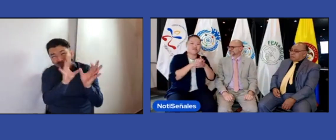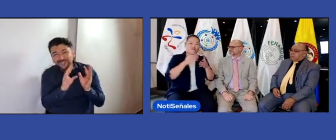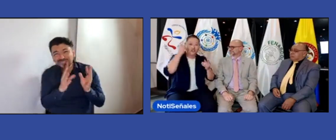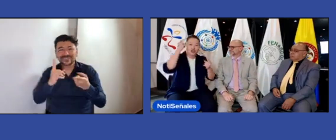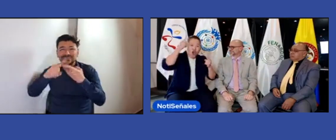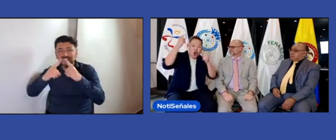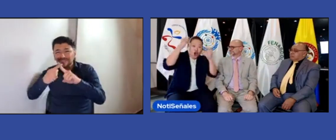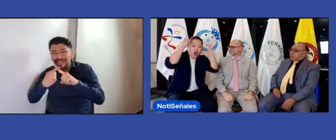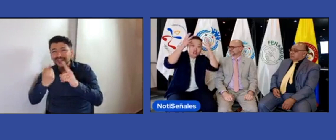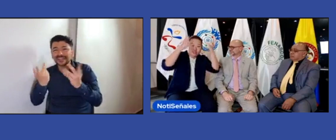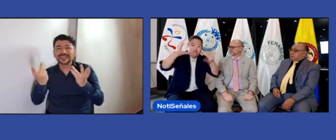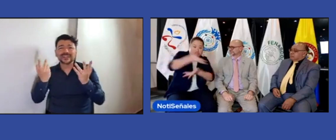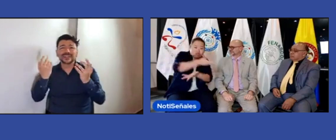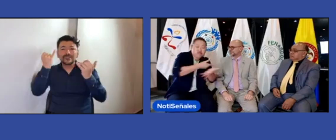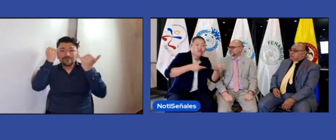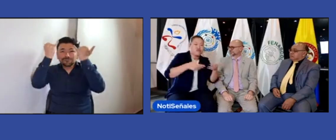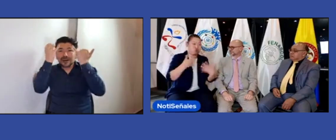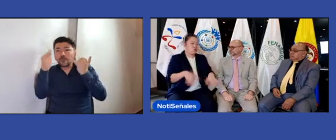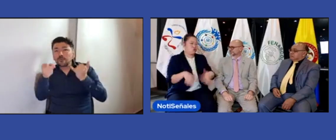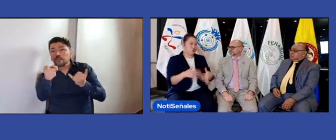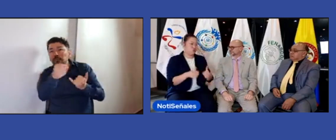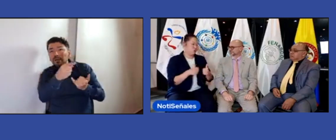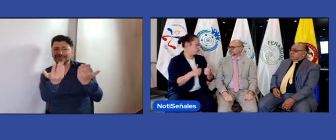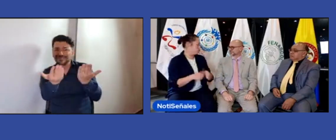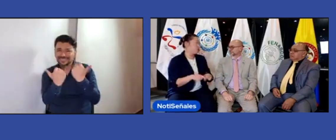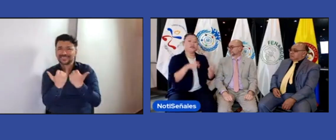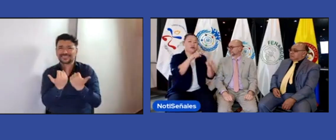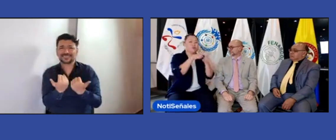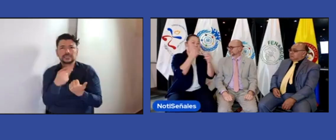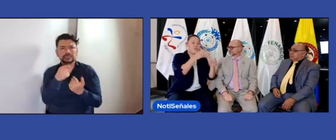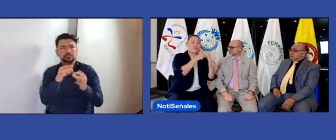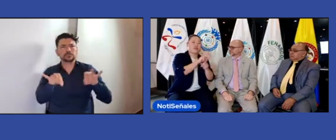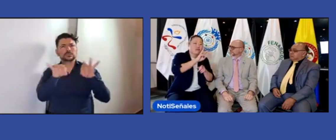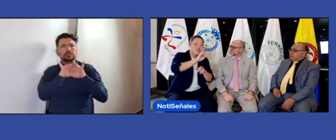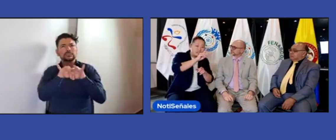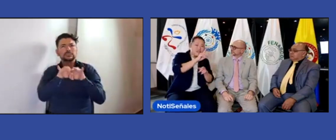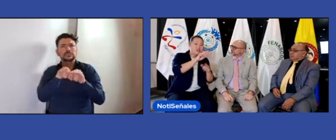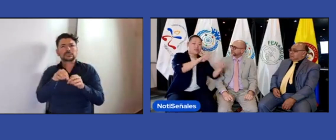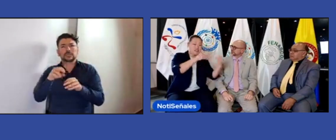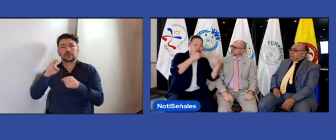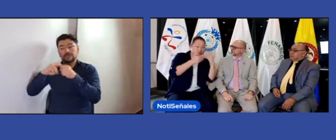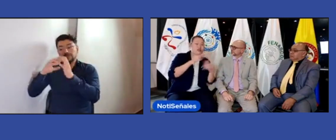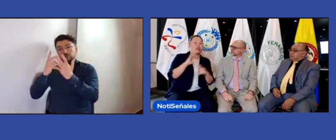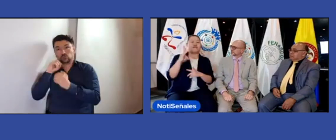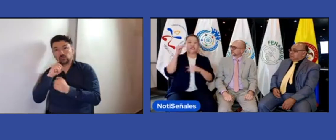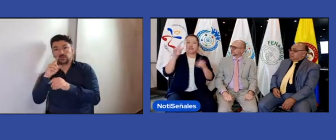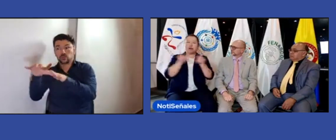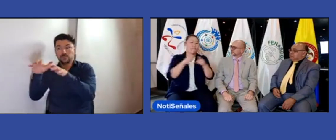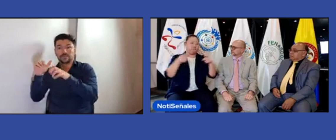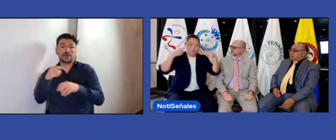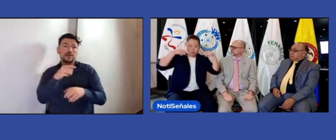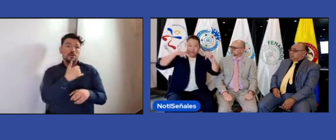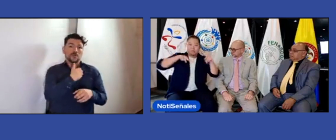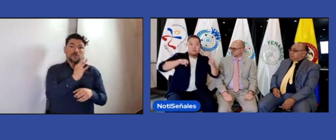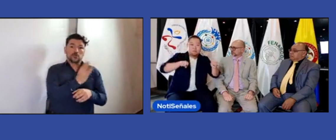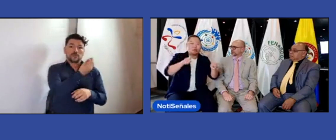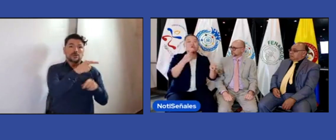Elizabeth dice, claro que sí. Es una oportunidad para conocer nuevas personas, para ser amigos. Así como Joe lo